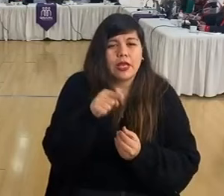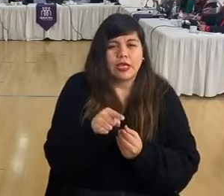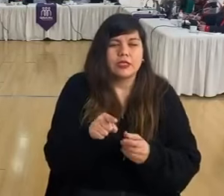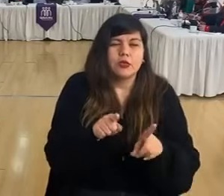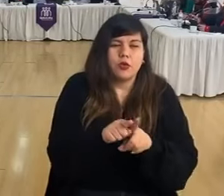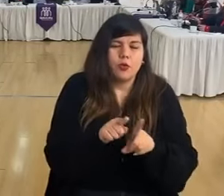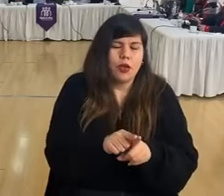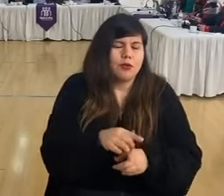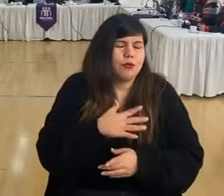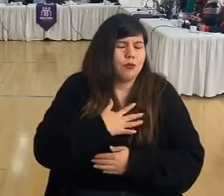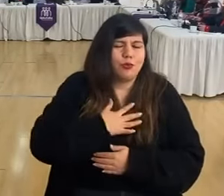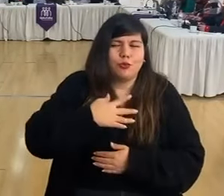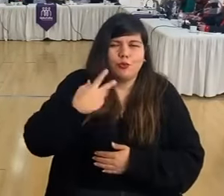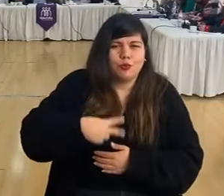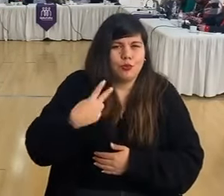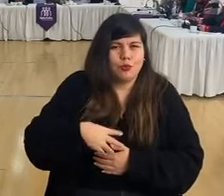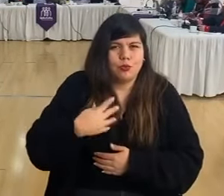impagable.